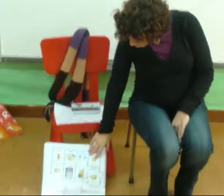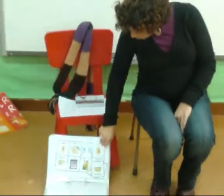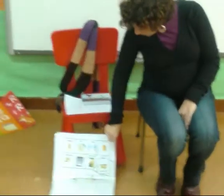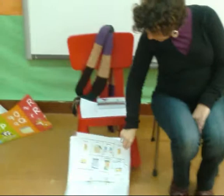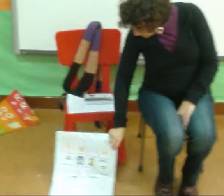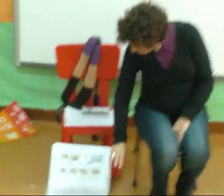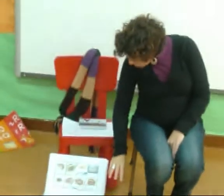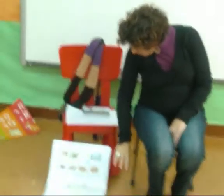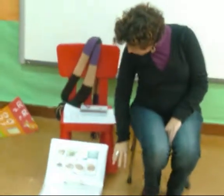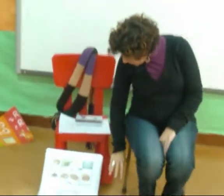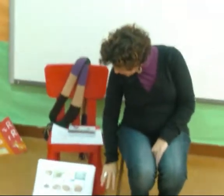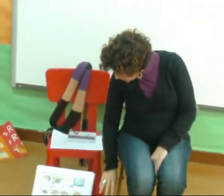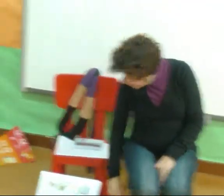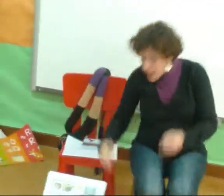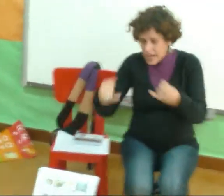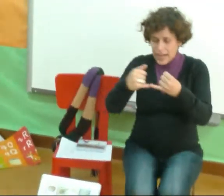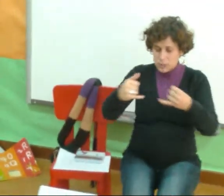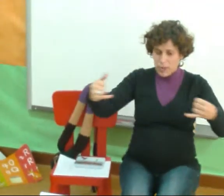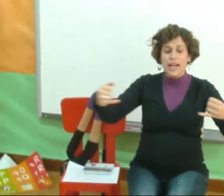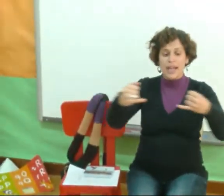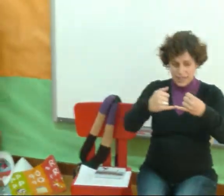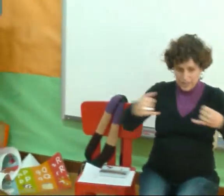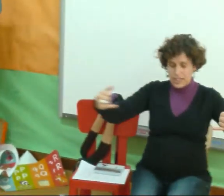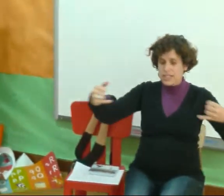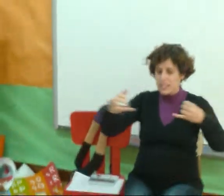Que máis nos queda por aí? Obos Espaguetis